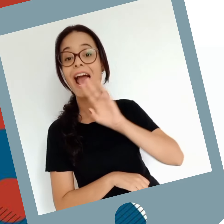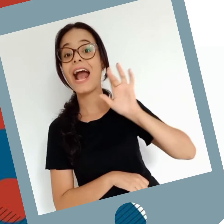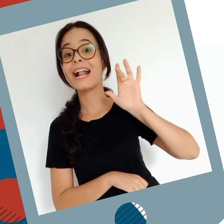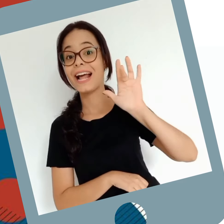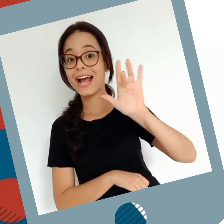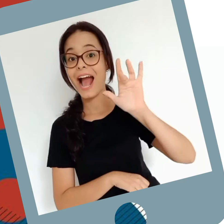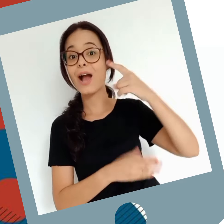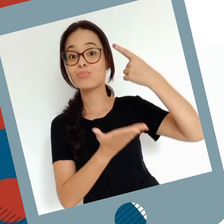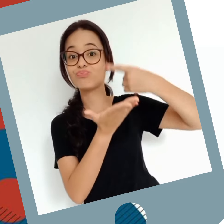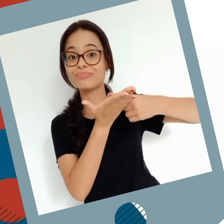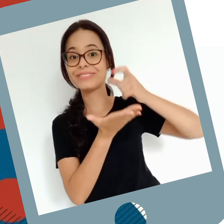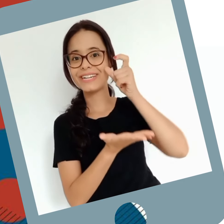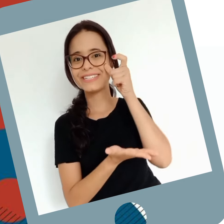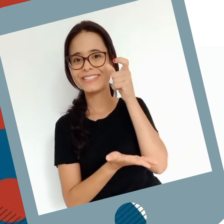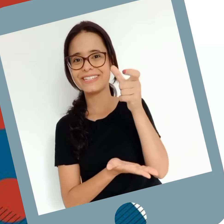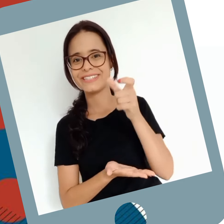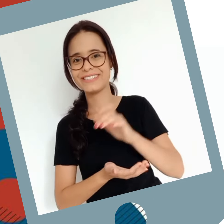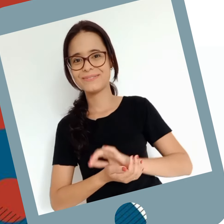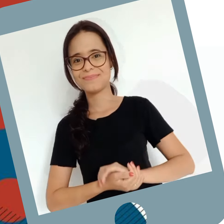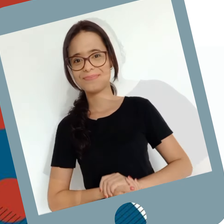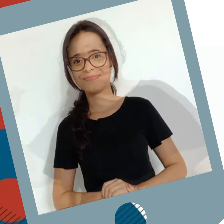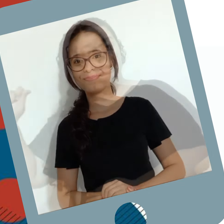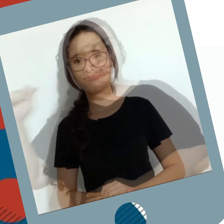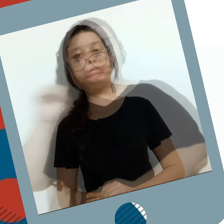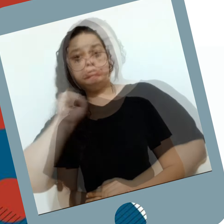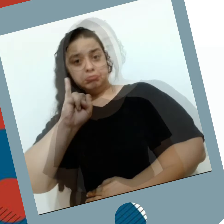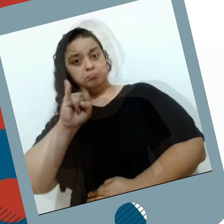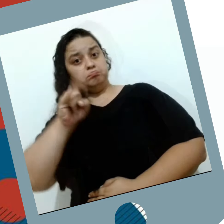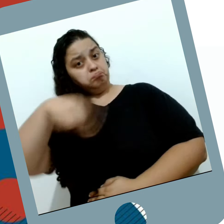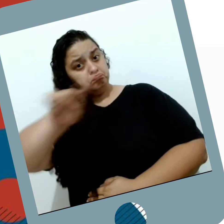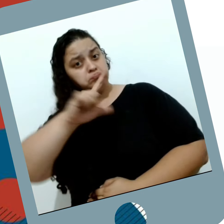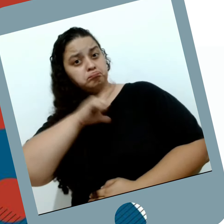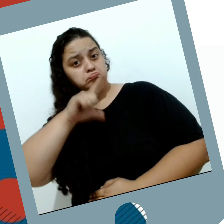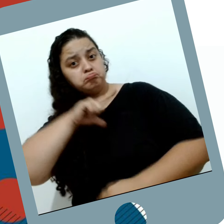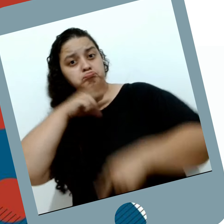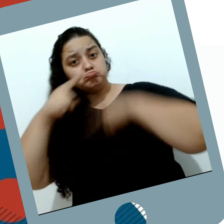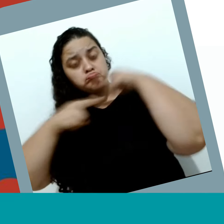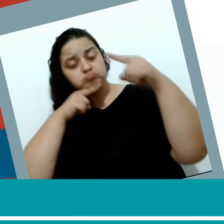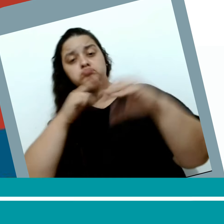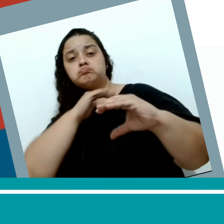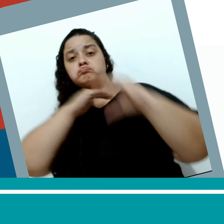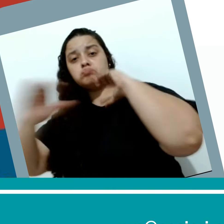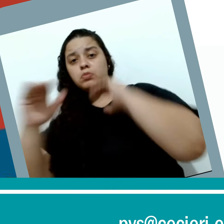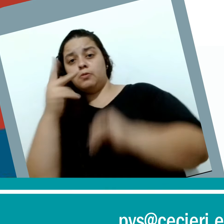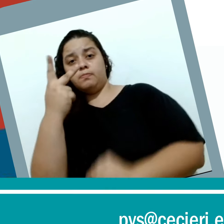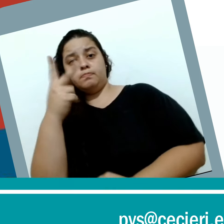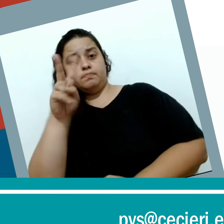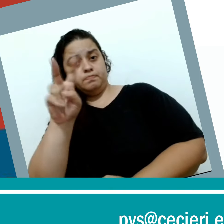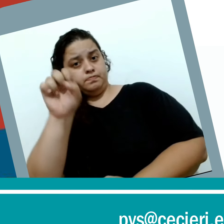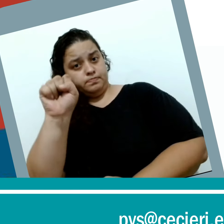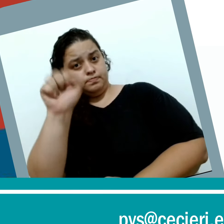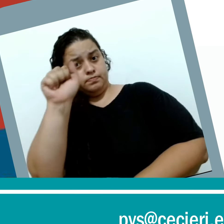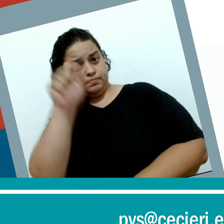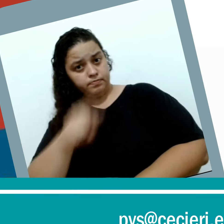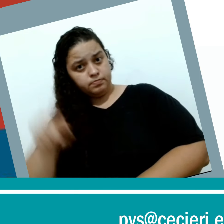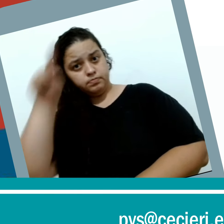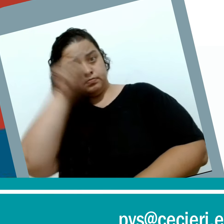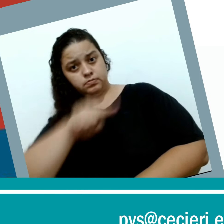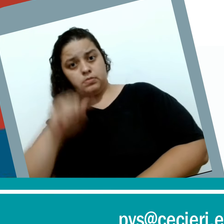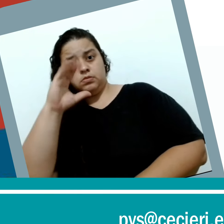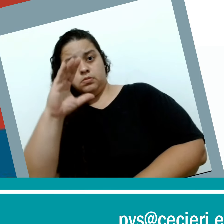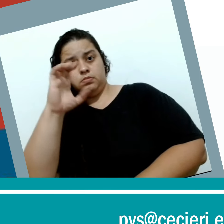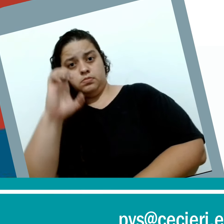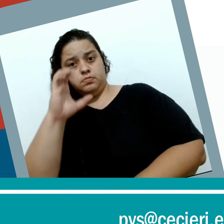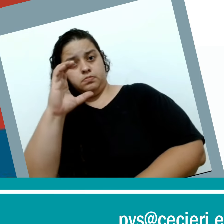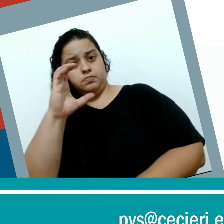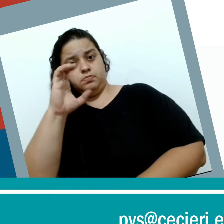e clicar em Confirmação de Interesse. Em caso de dúvidas, enviar um e-mail para pvs